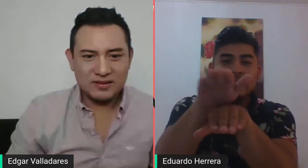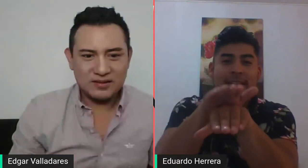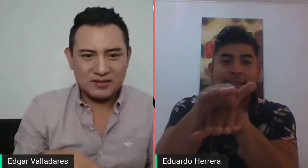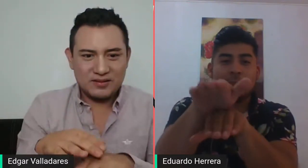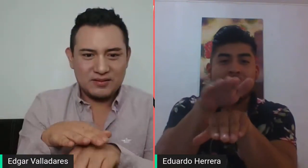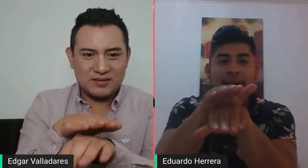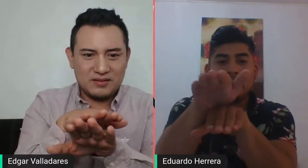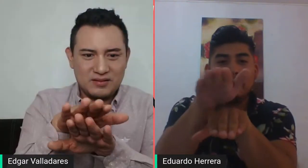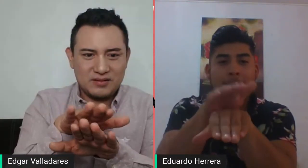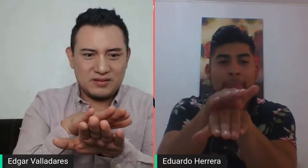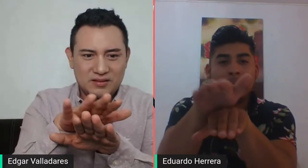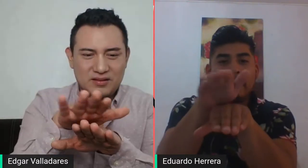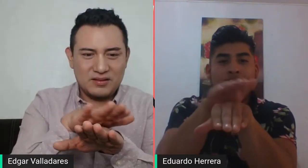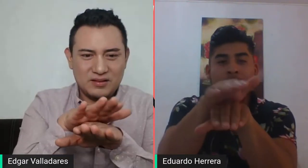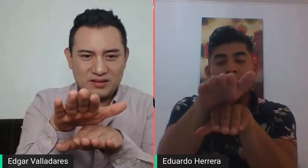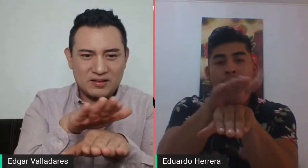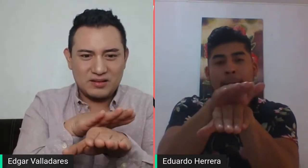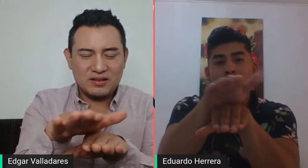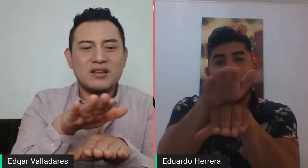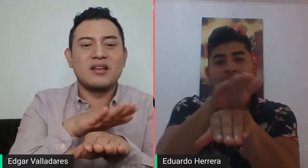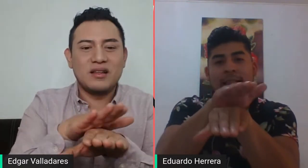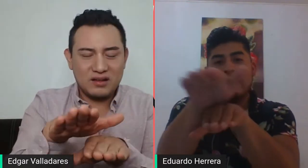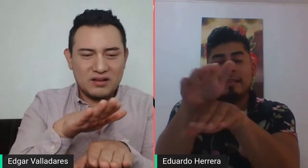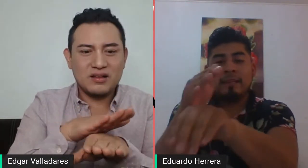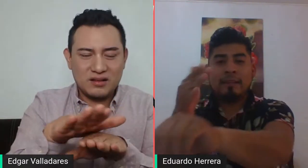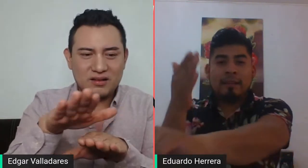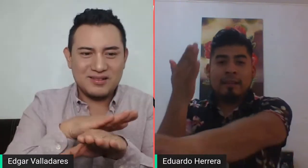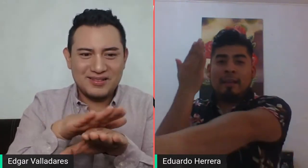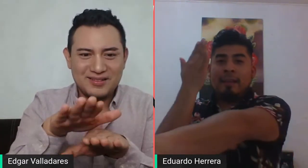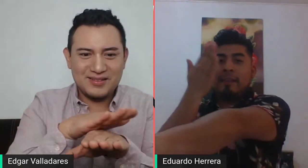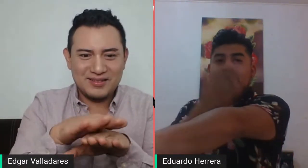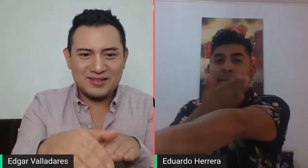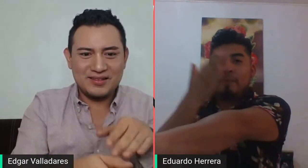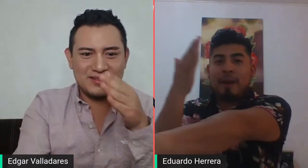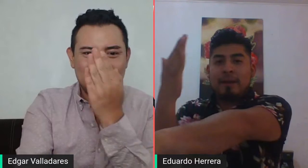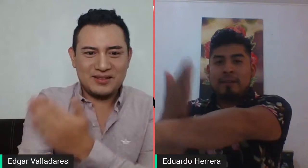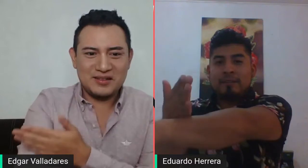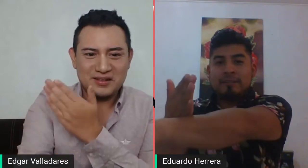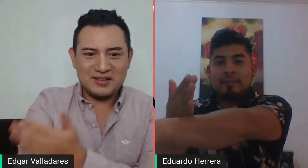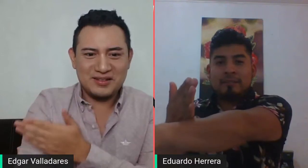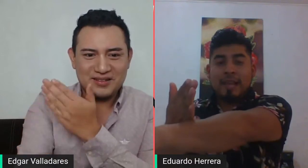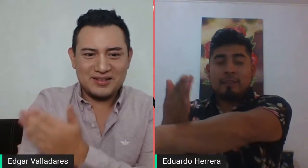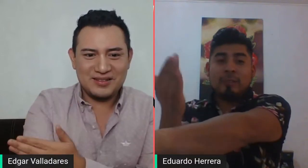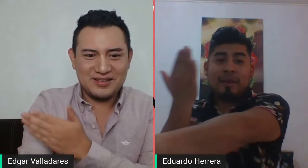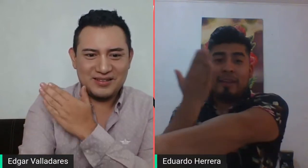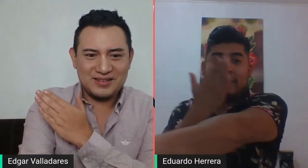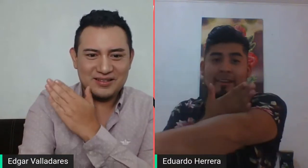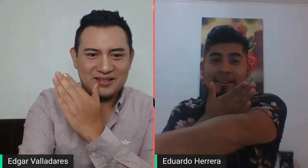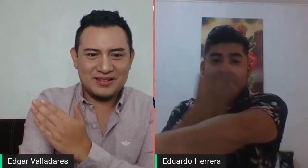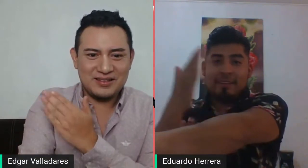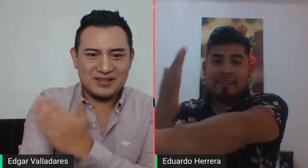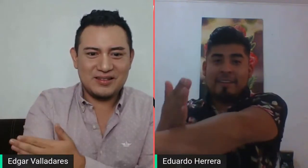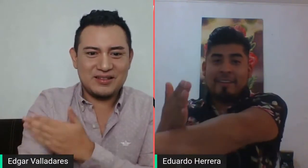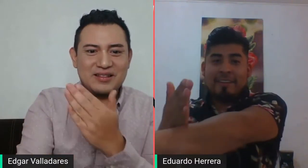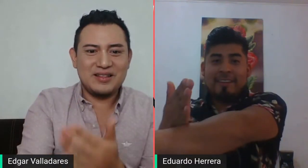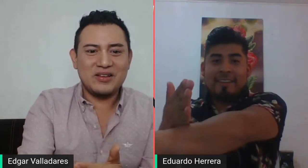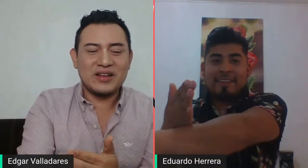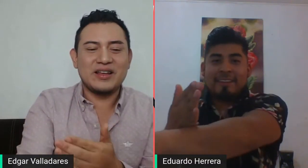de pie. Pata de palo. Esto es madera. Ok.